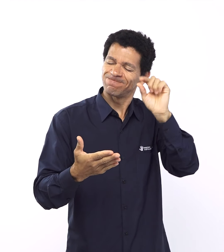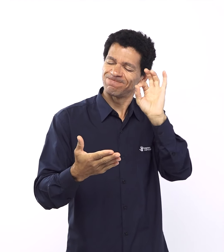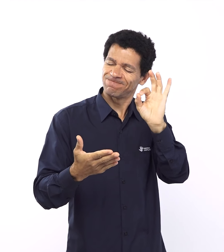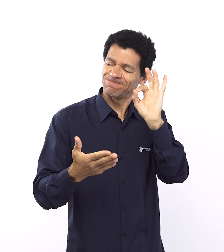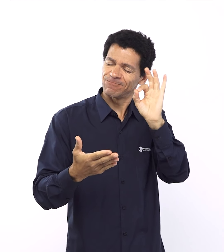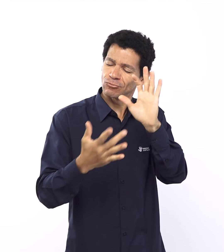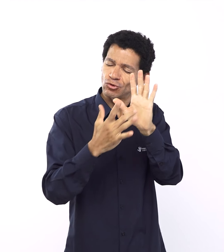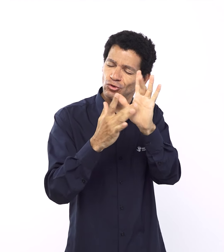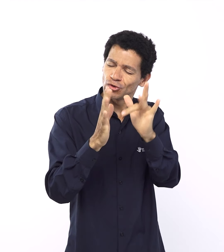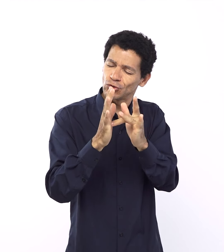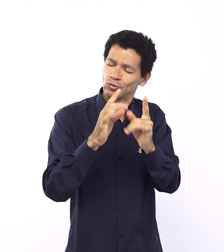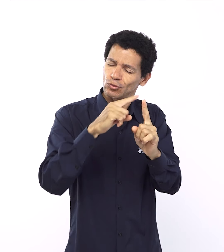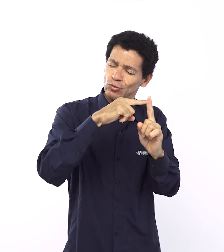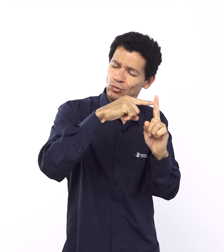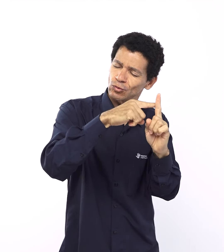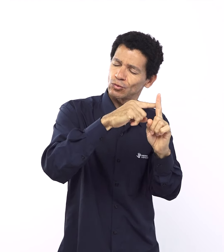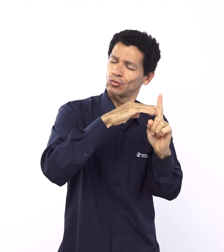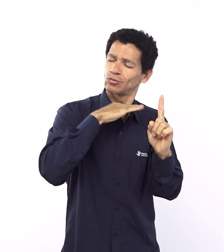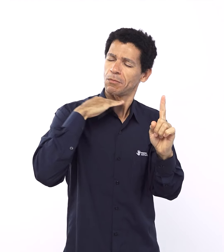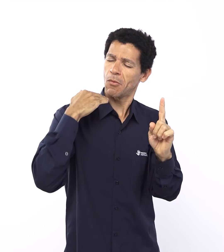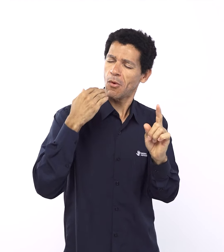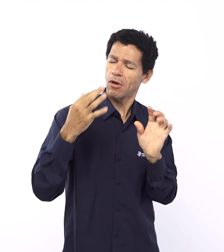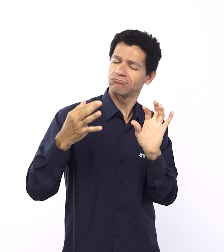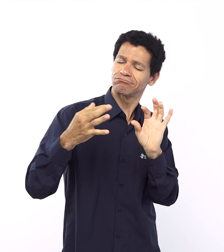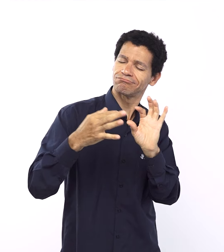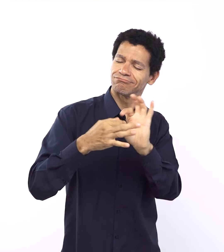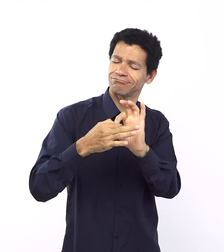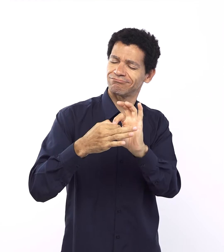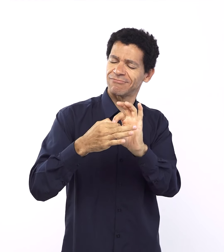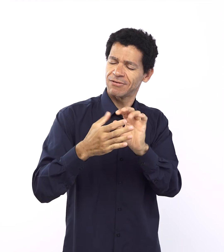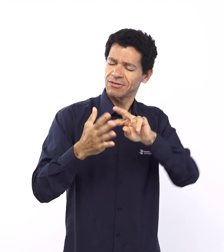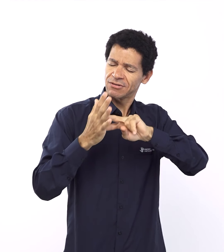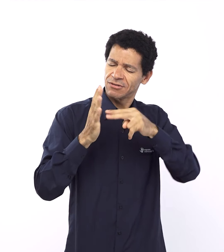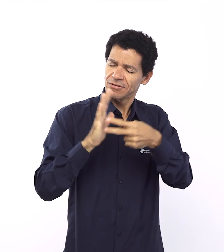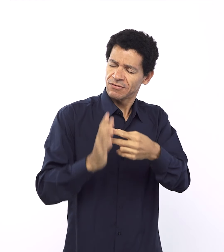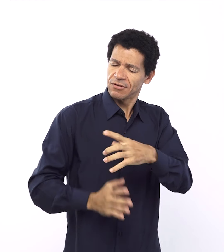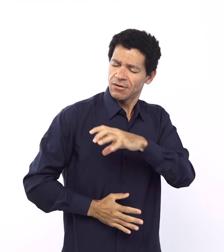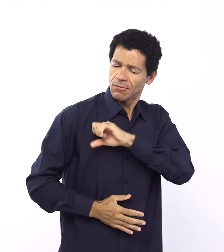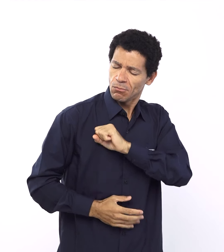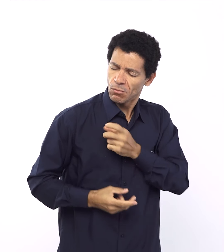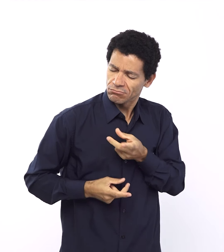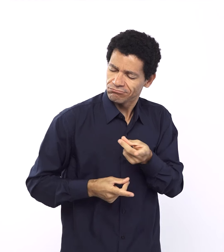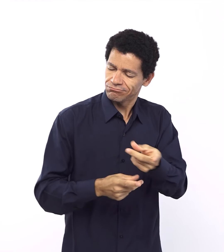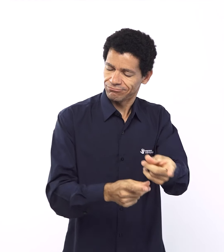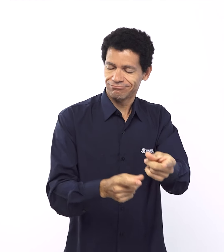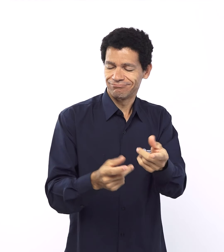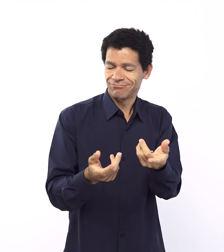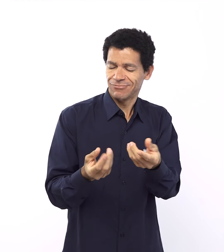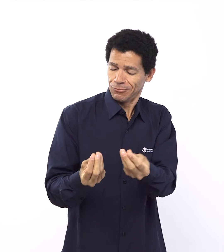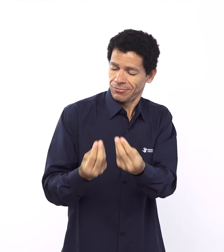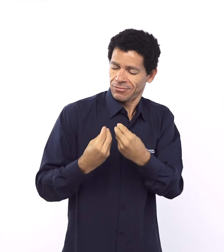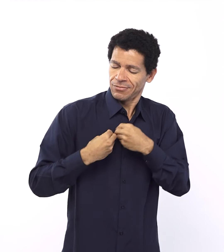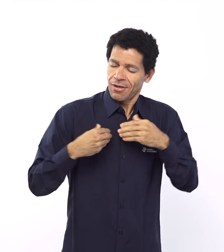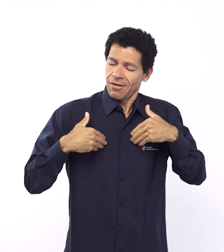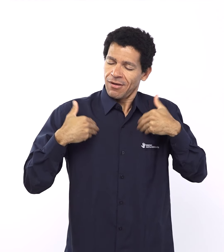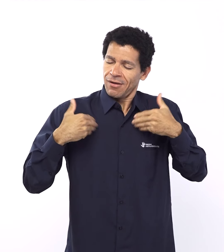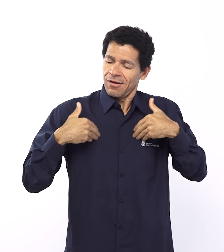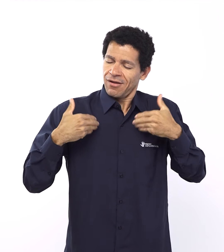conosco. É uma aliança de amor eterno. Que isso nos motive a respondermos a ti, devolvendo esse amor com também